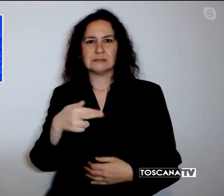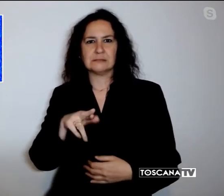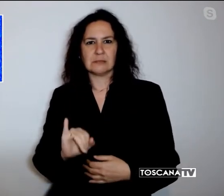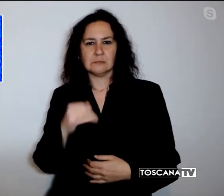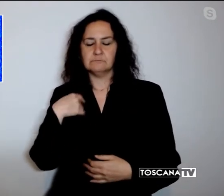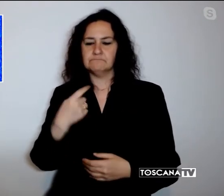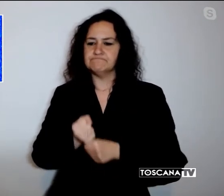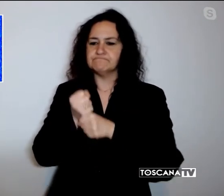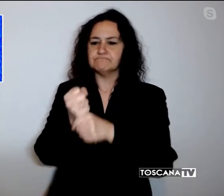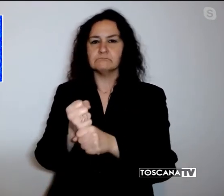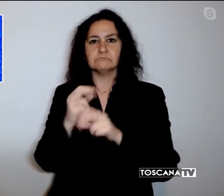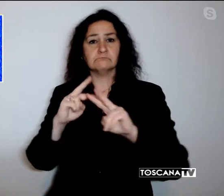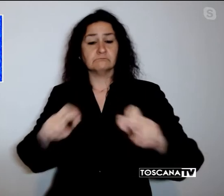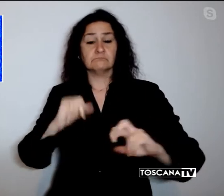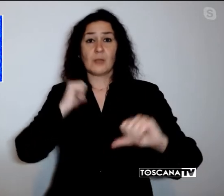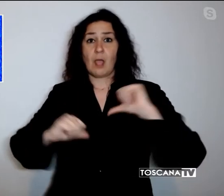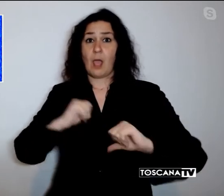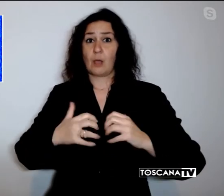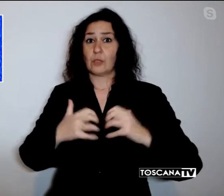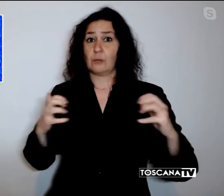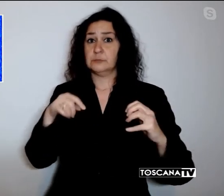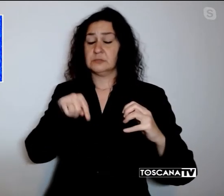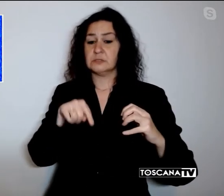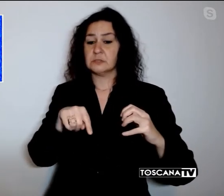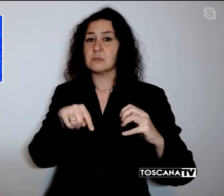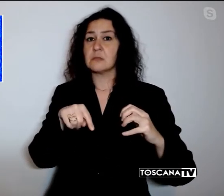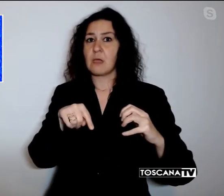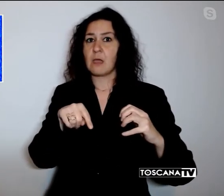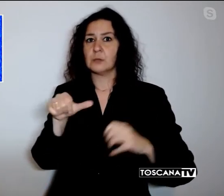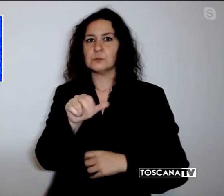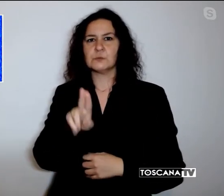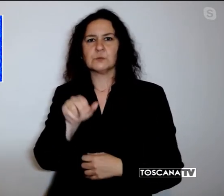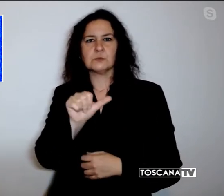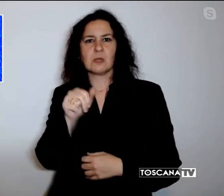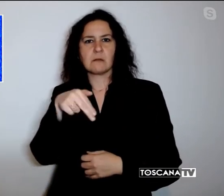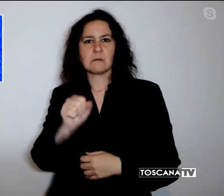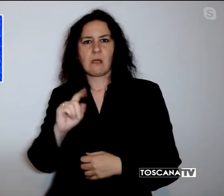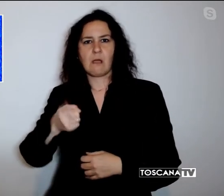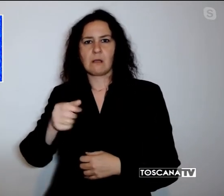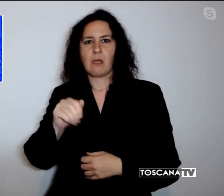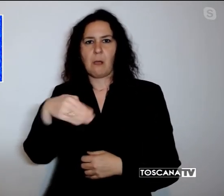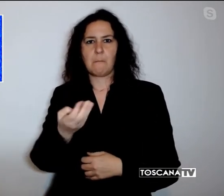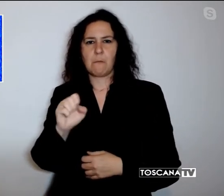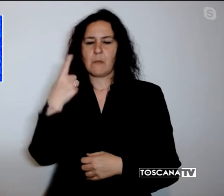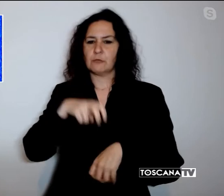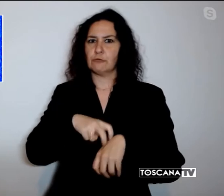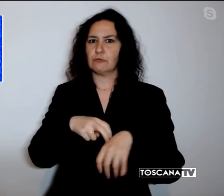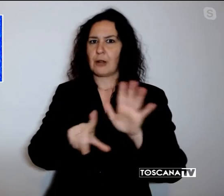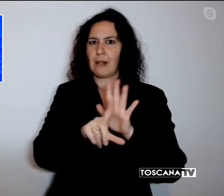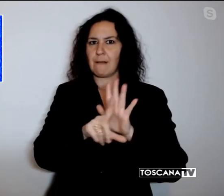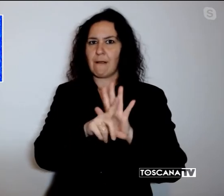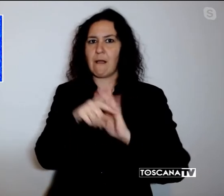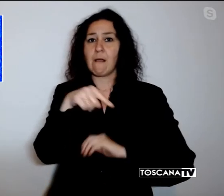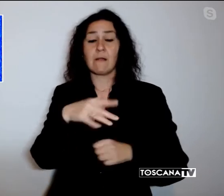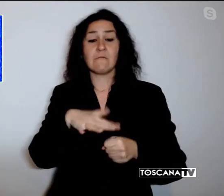per l'autopsia al medico legale Susanna Gamba. La famiglia ha nominato un consulente